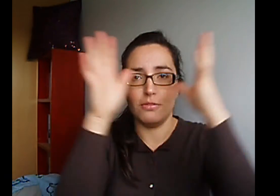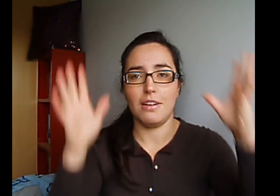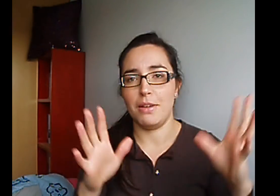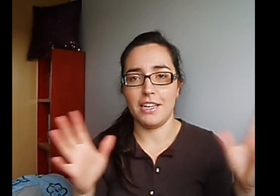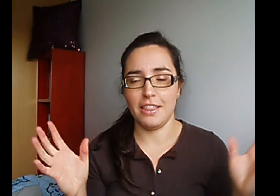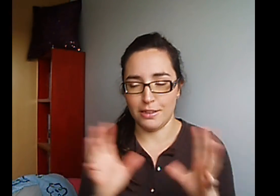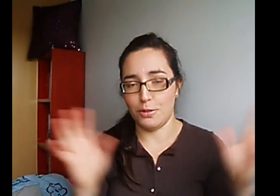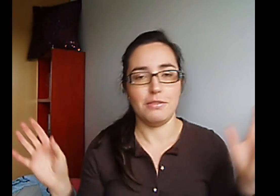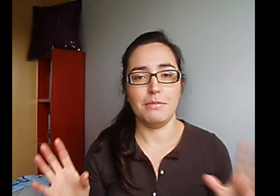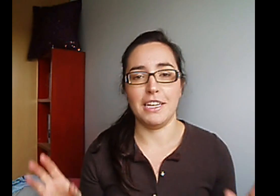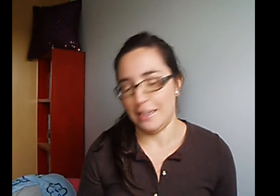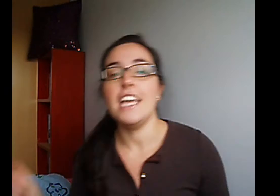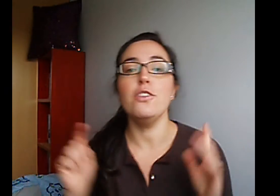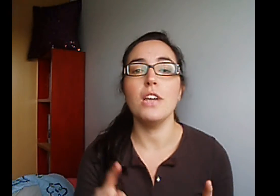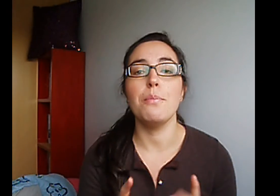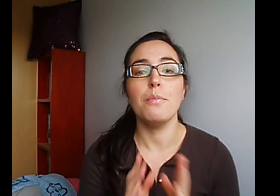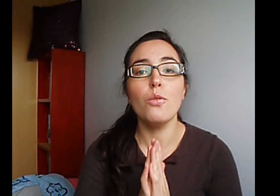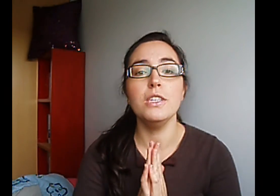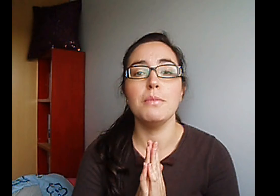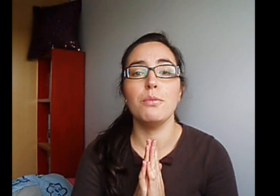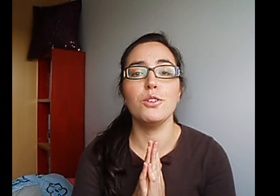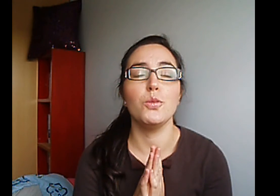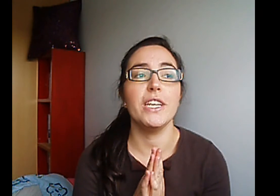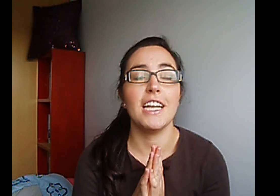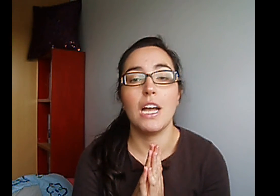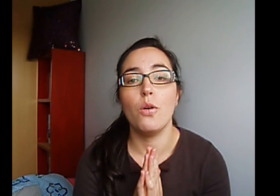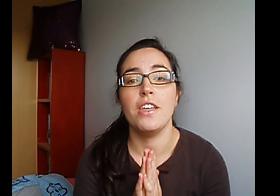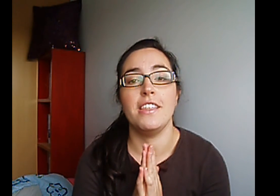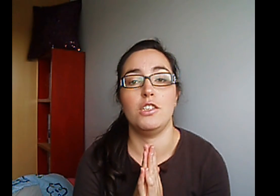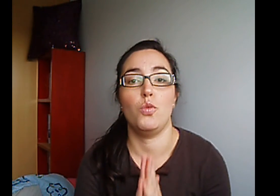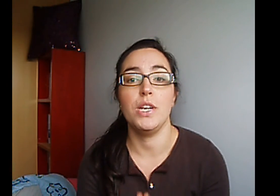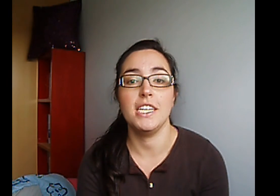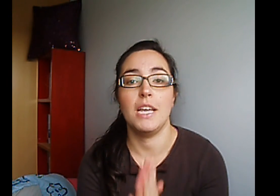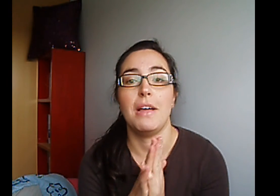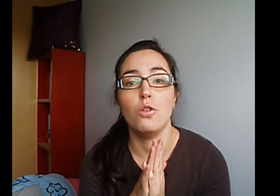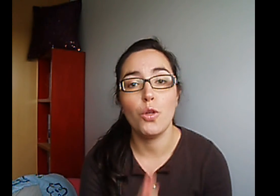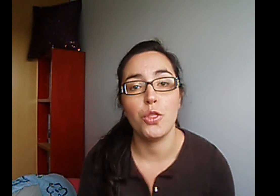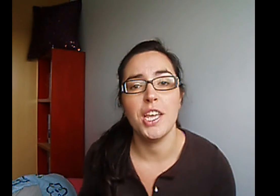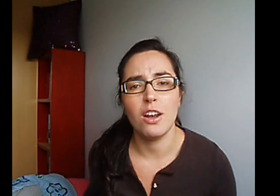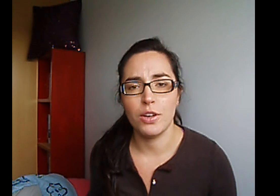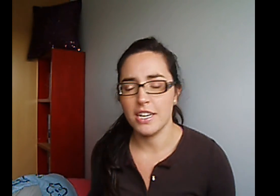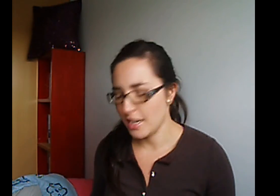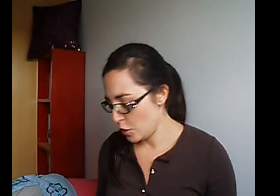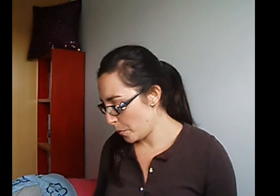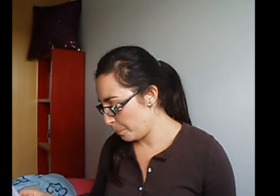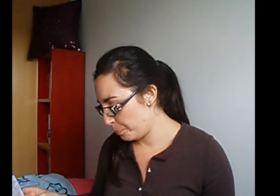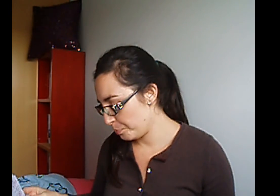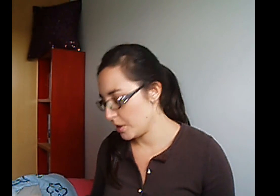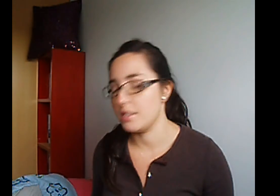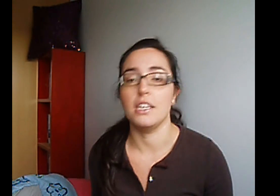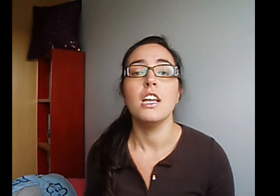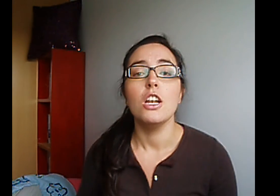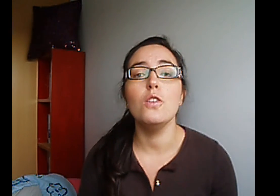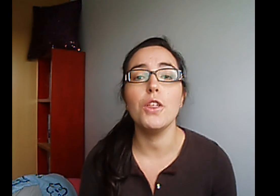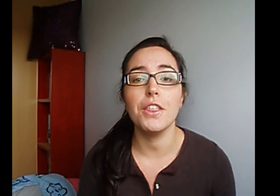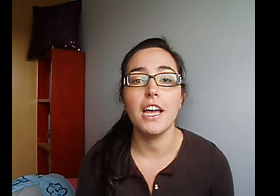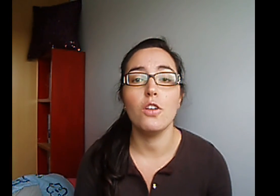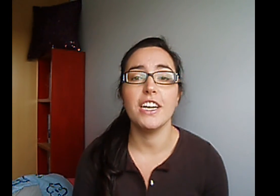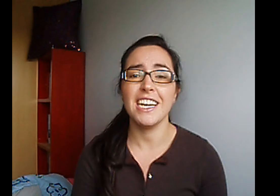apariencia Todo Me encanta Y una última booktuber Que acabo de descubrir Se llama Lucía Lorena Creo Sí Lucía Lorena